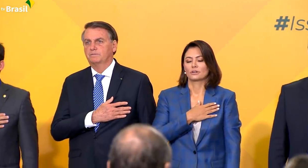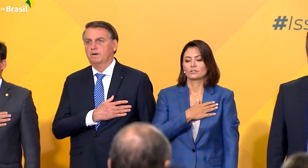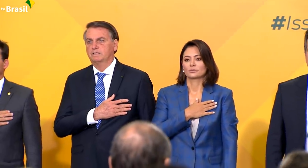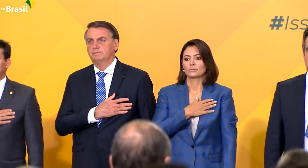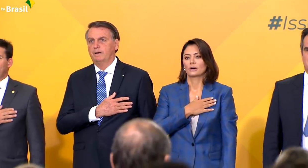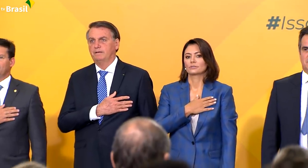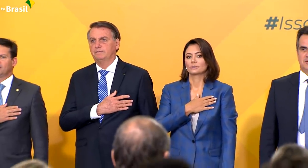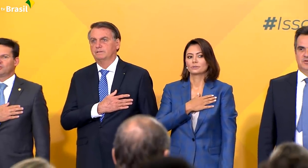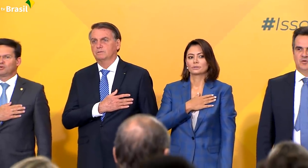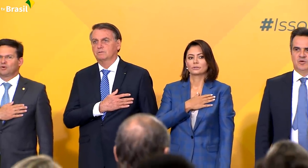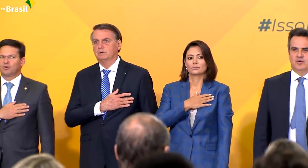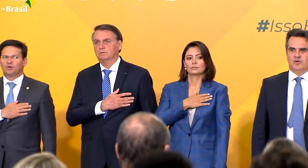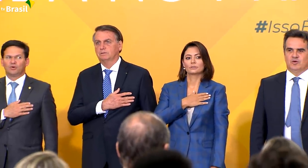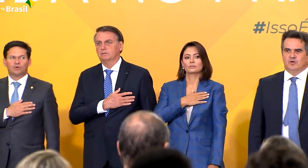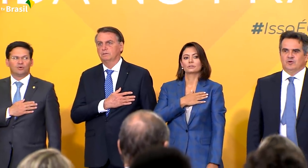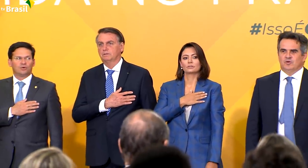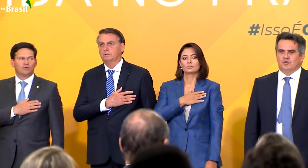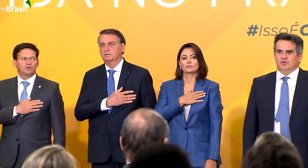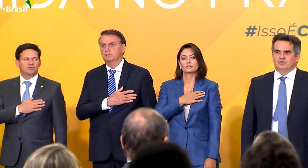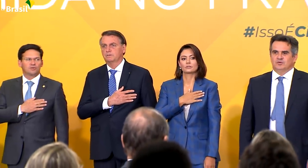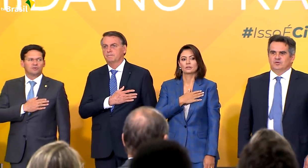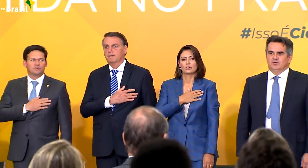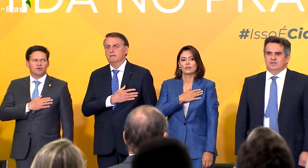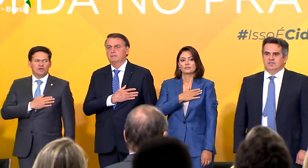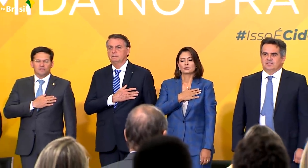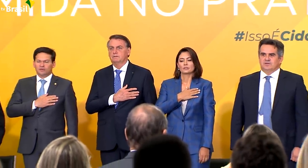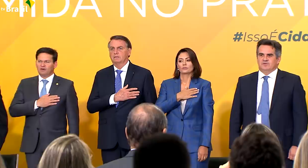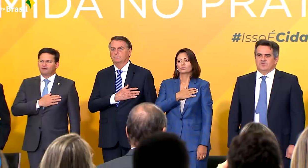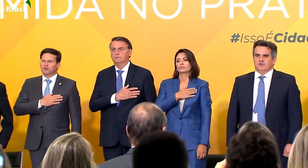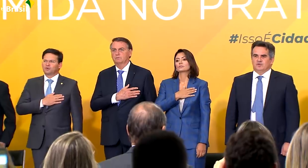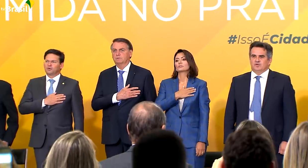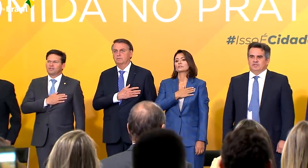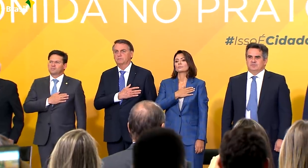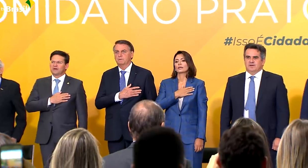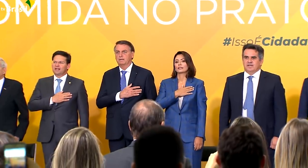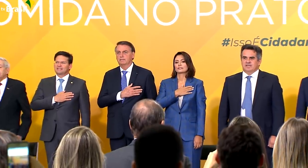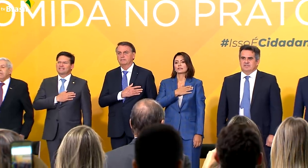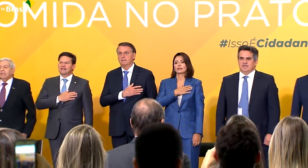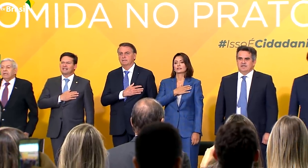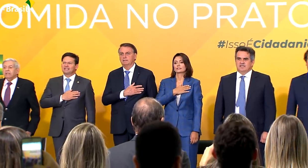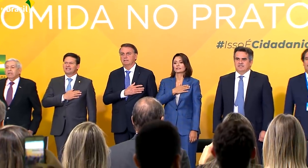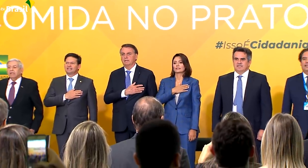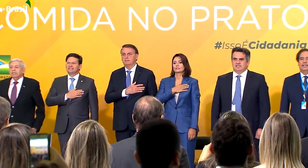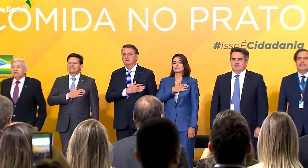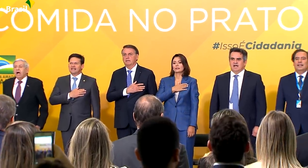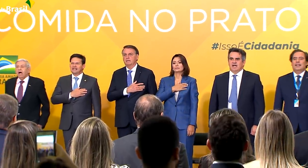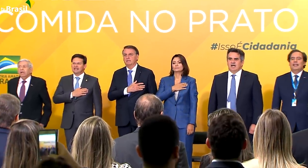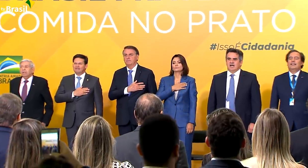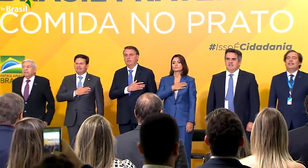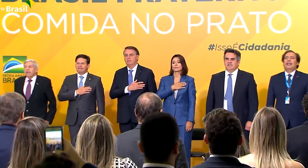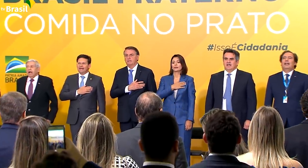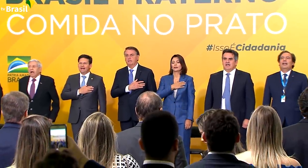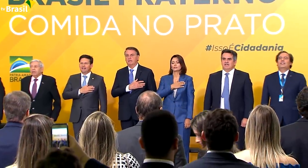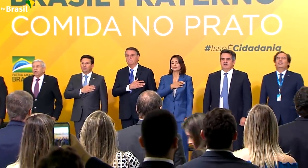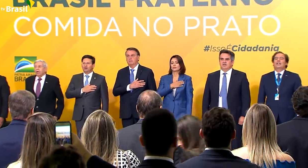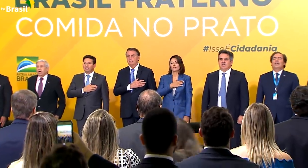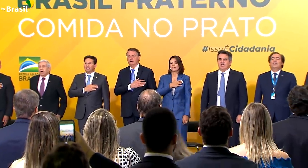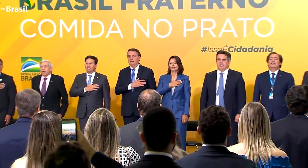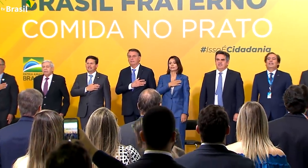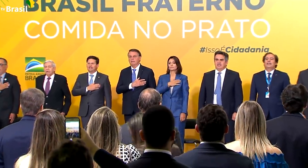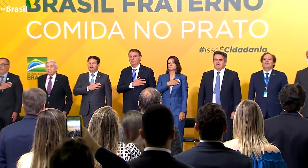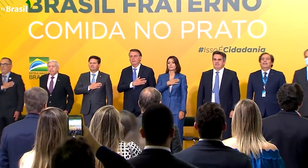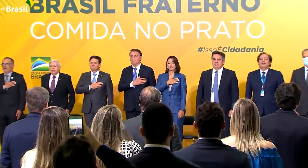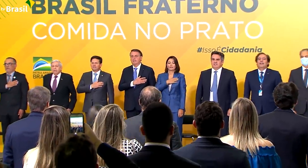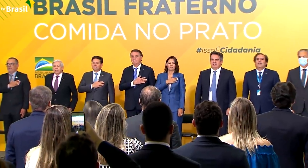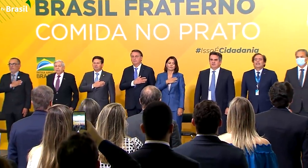belo, forte, um vale do colosso. E o teu futuro escolha essa grandeza, terra adorada.